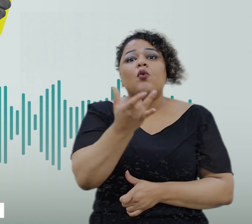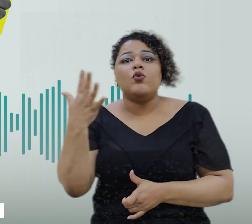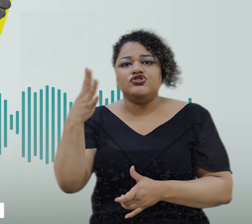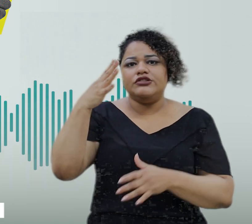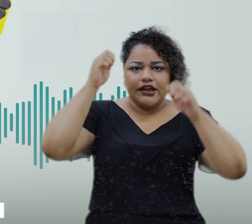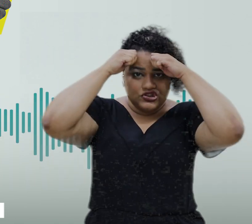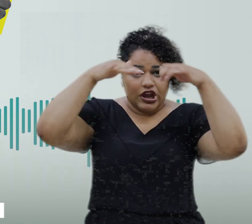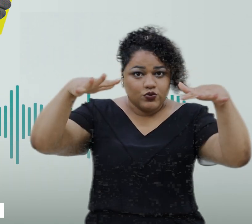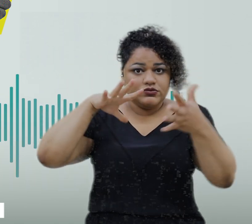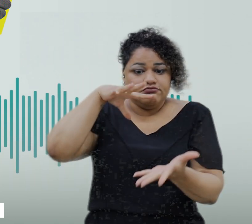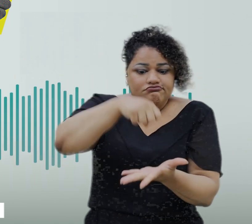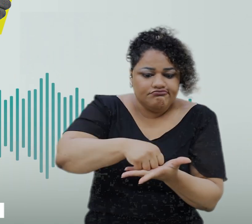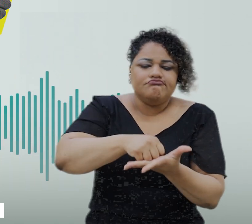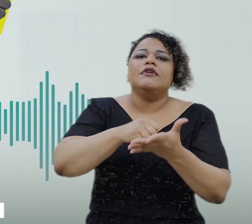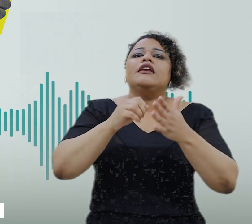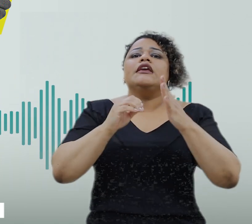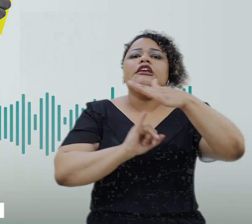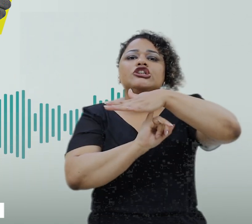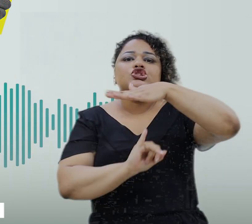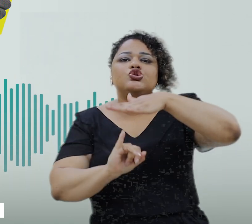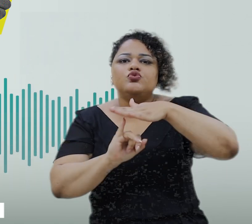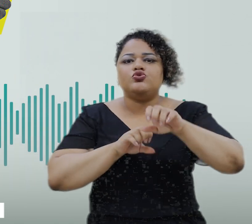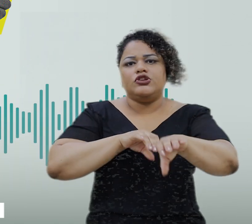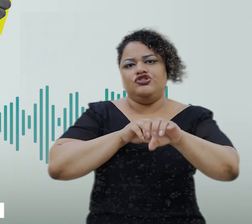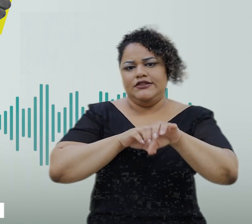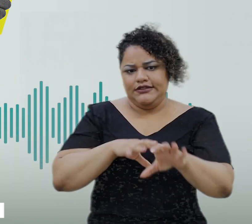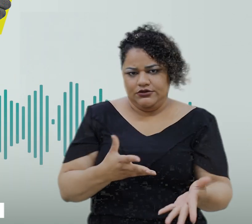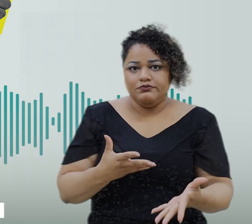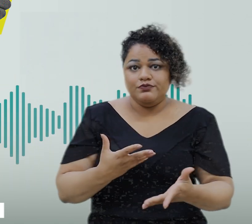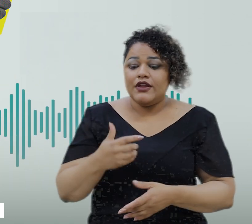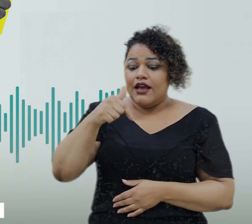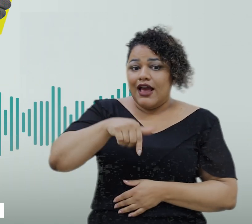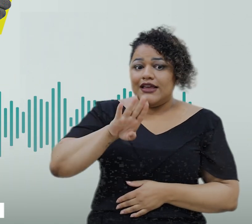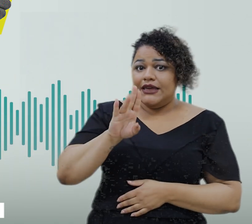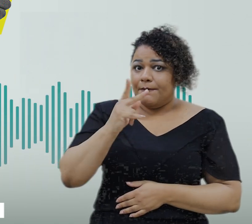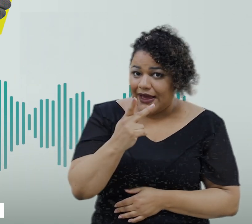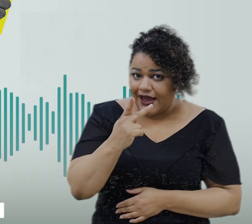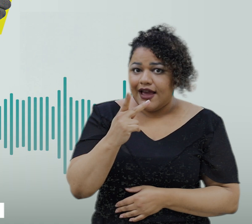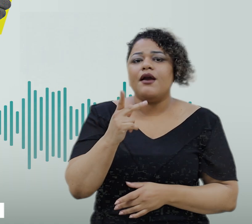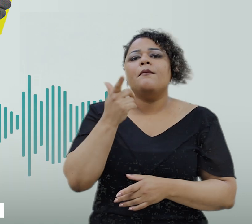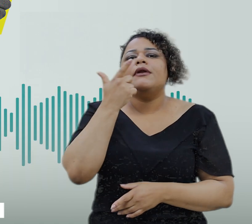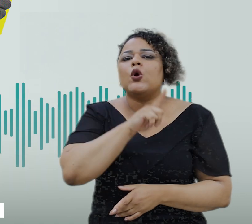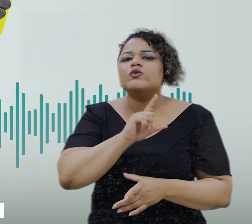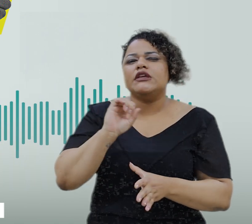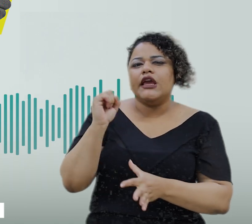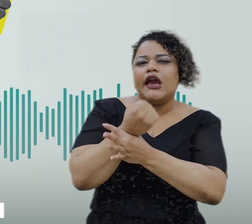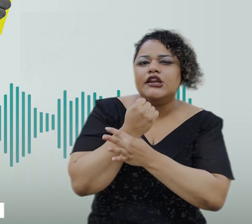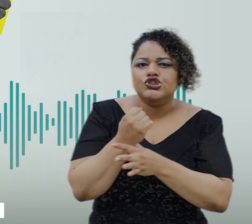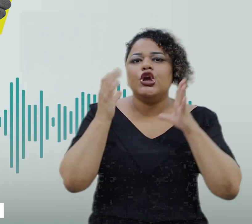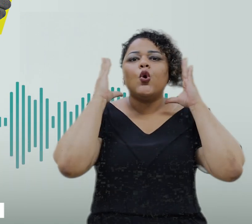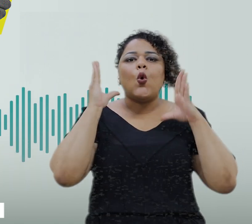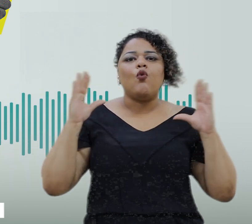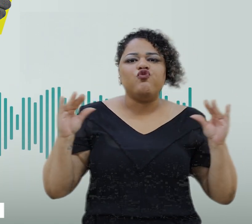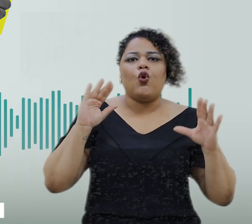matriculados em instituições de ensino. E em BH, garantir conforto e segurança a esses